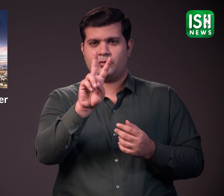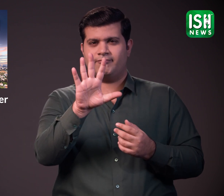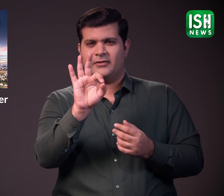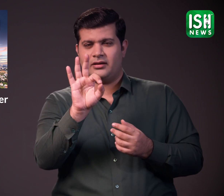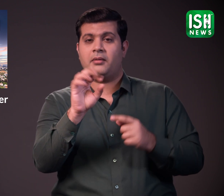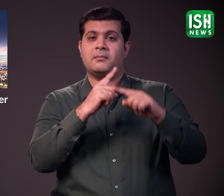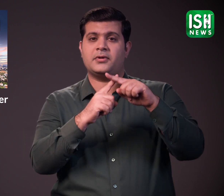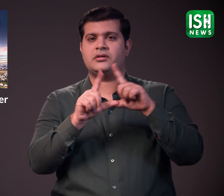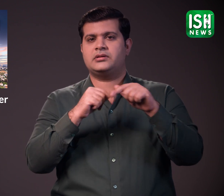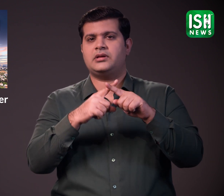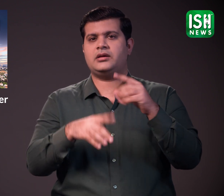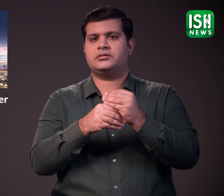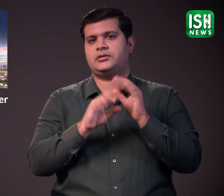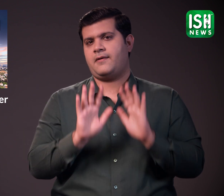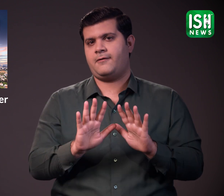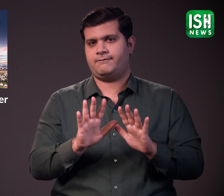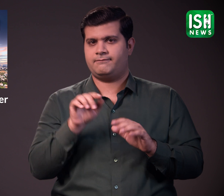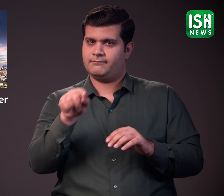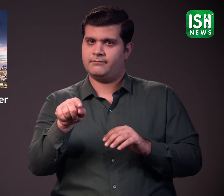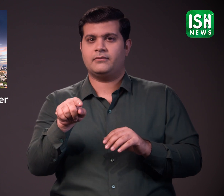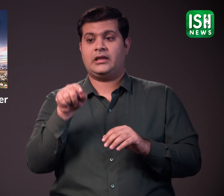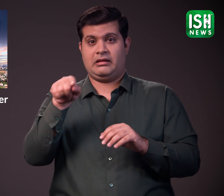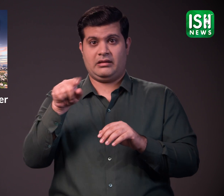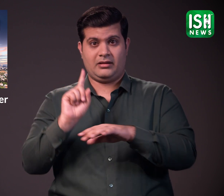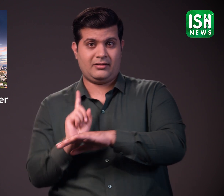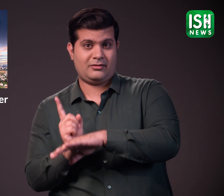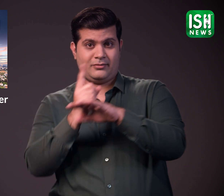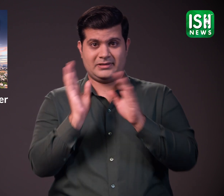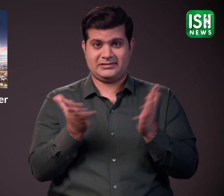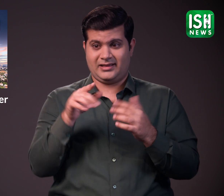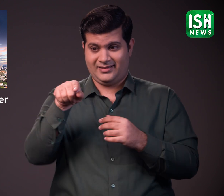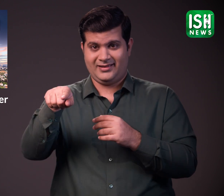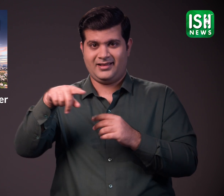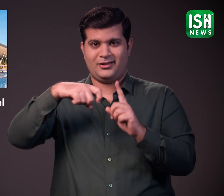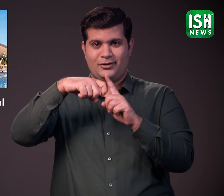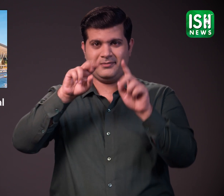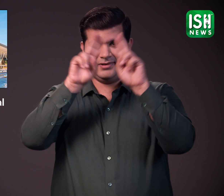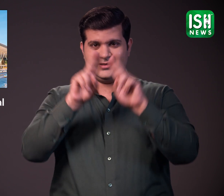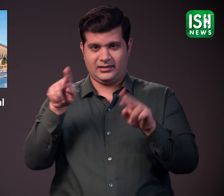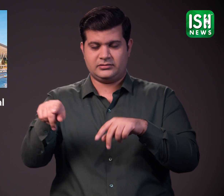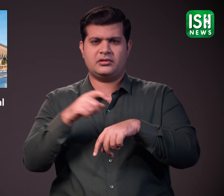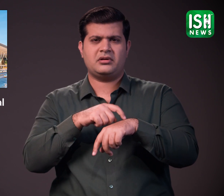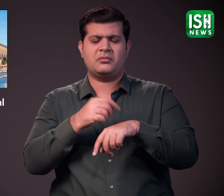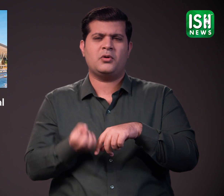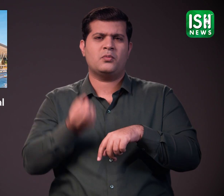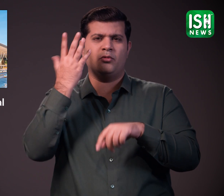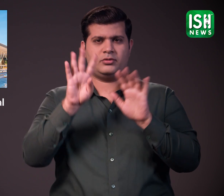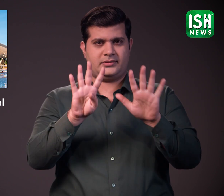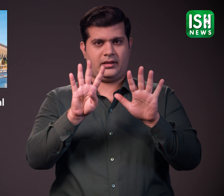3,250 रुपे होगी हेलिकॉप्टर की उडान कैम्पेगोडा अंतराश्ट्य हवाय अड़े बैंगलुरू से सुबह 9 बजे